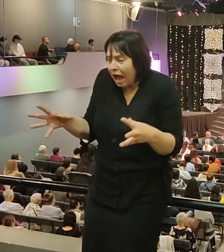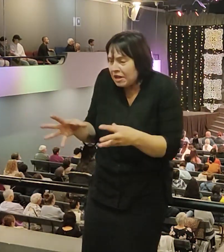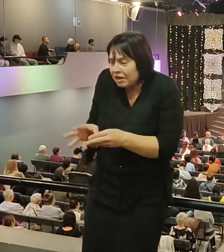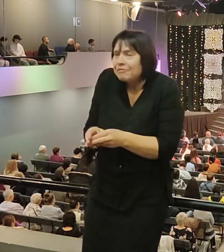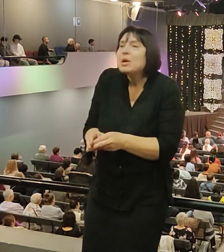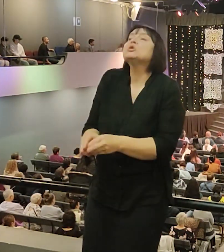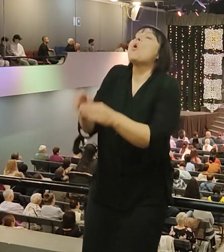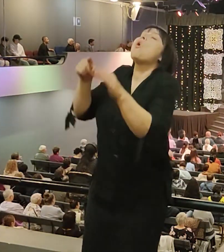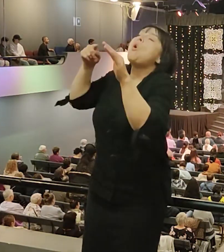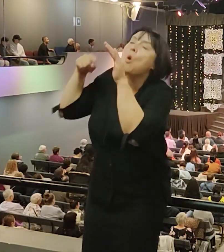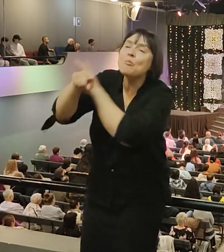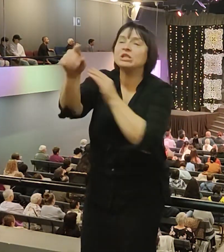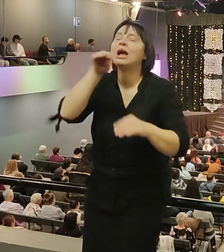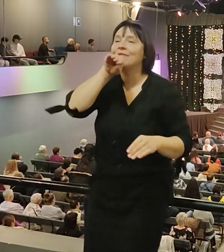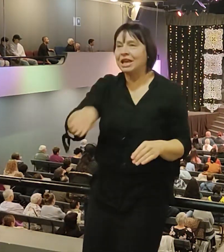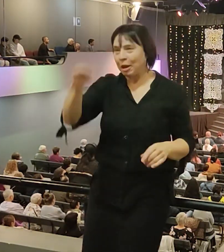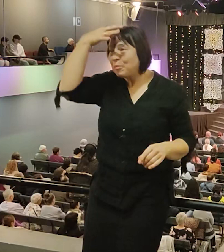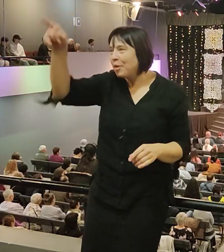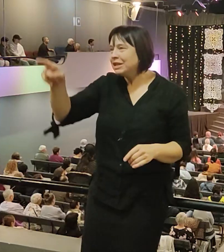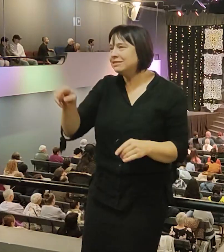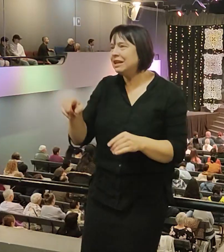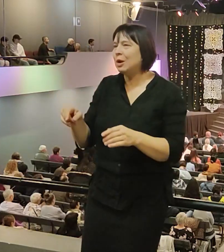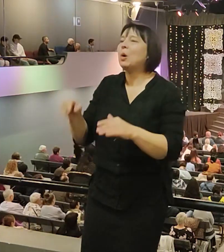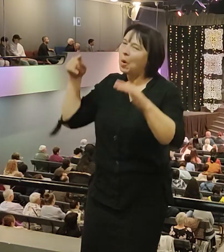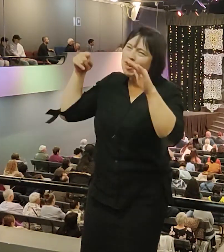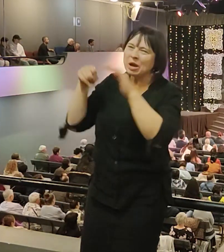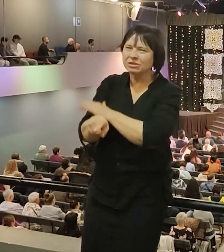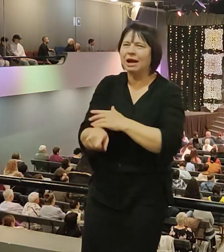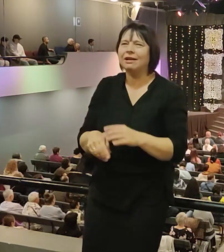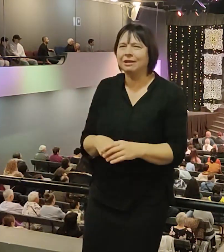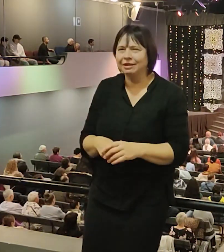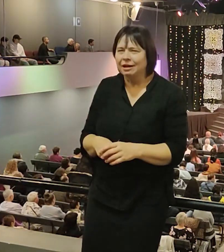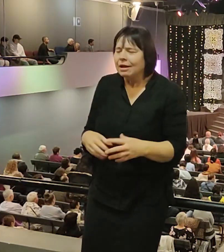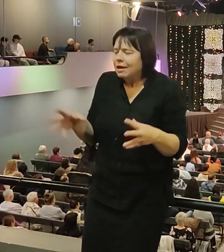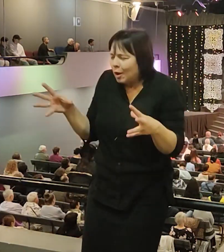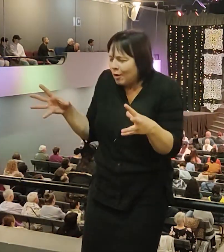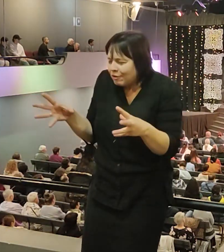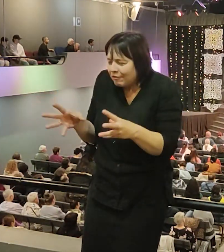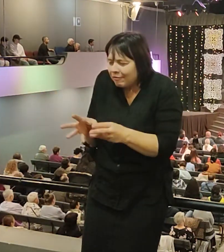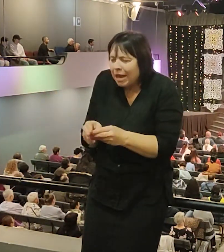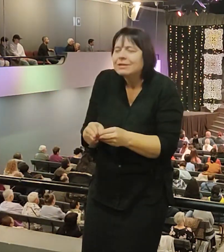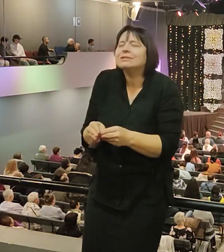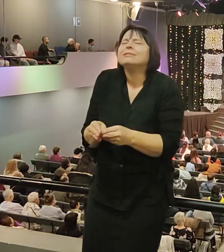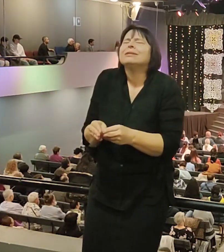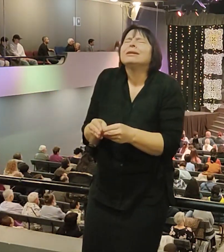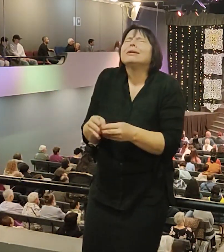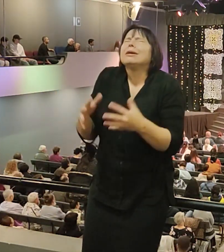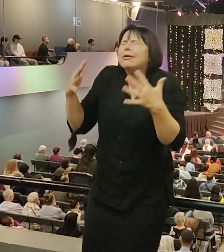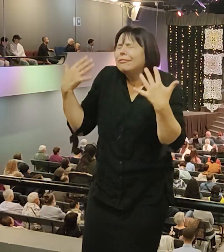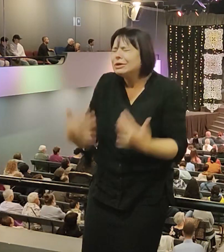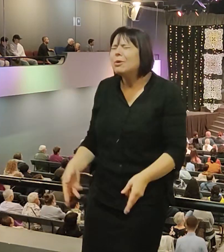привилегии, свой бизнес, все оставил, и пошел с Марией в Египет, потому что ребенка хотели убить.